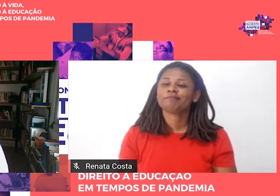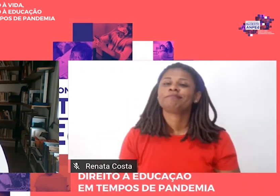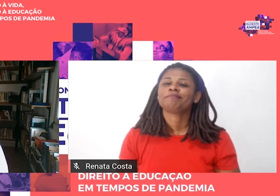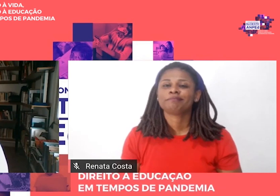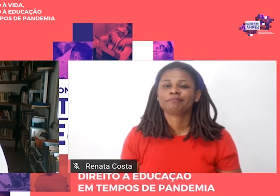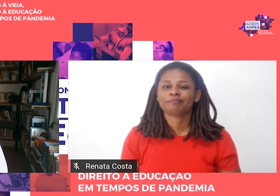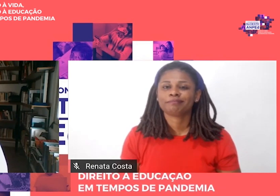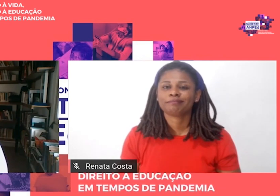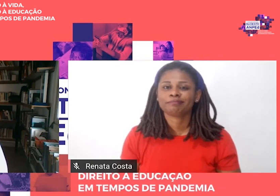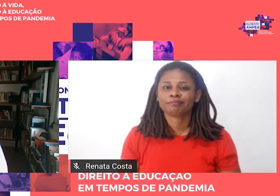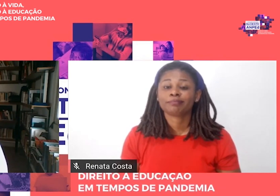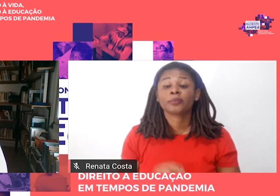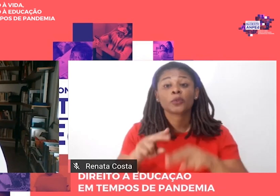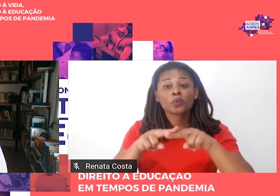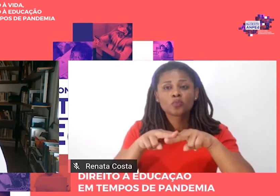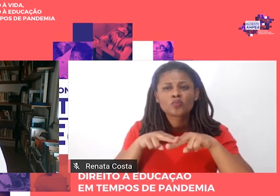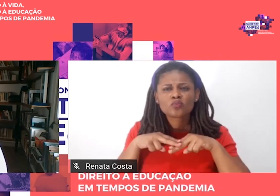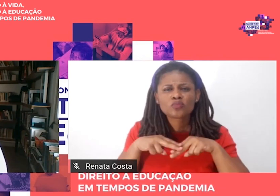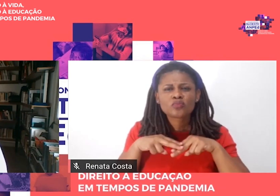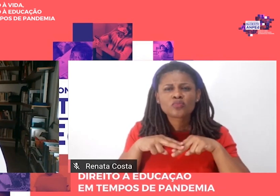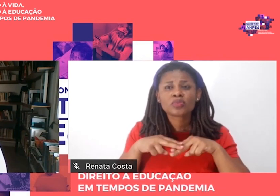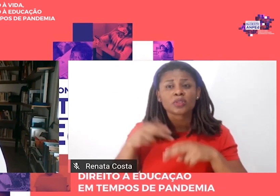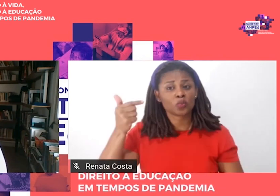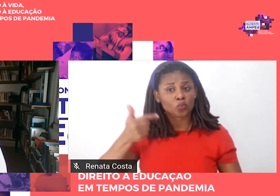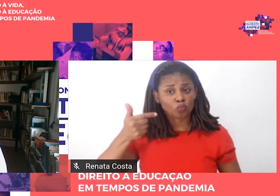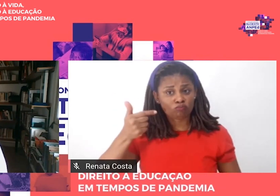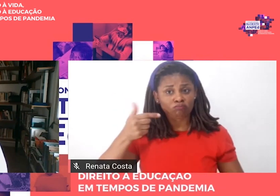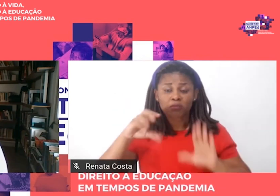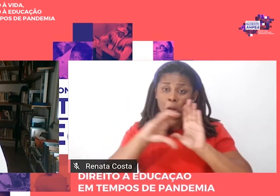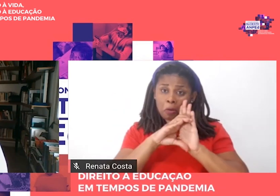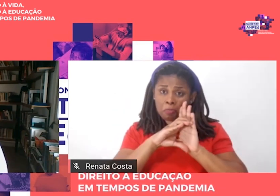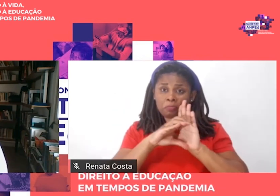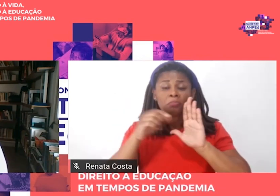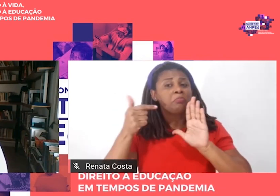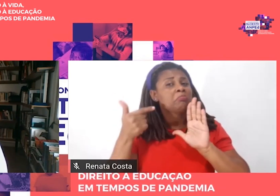por isso que esse segundo capítulo, na verdade,